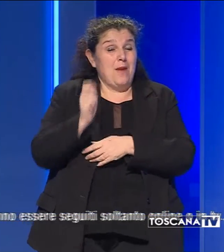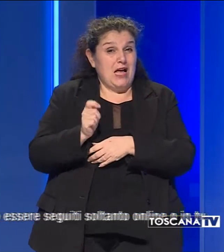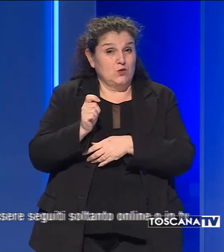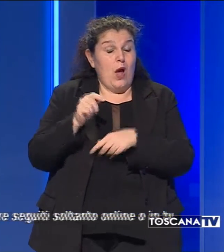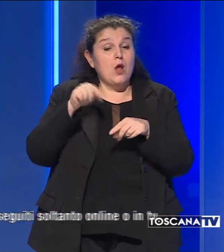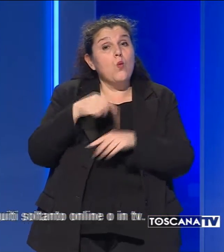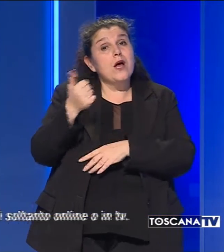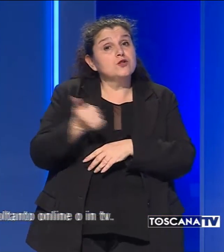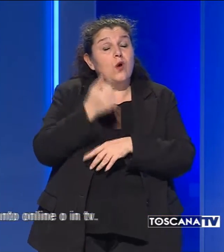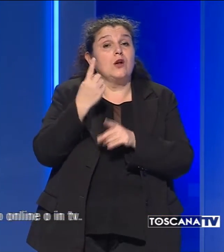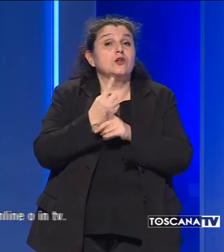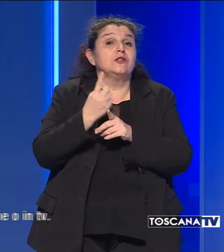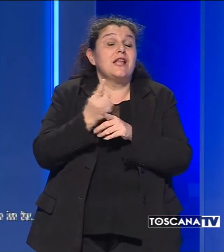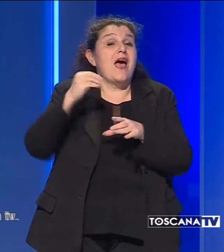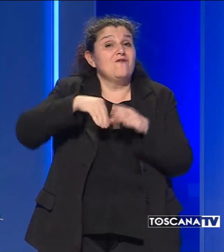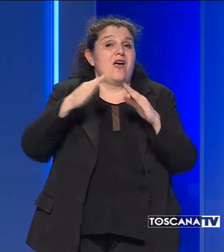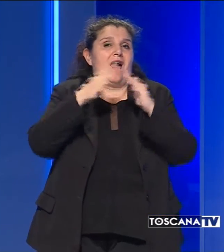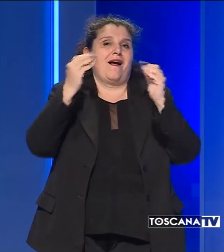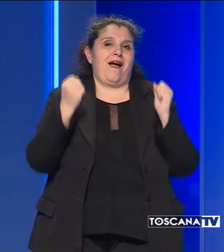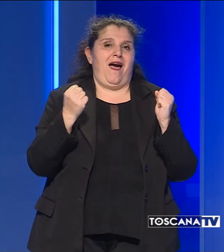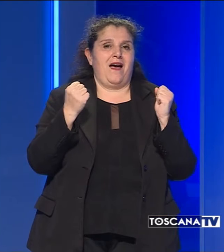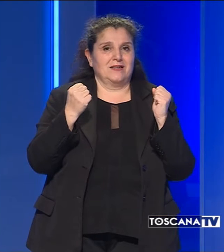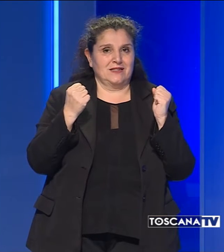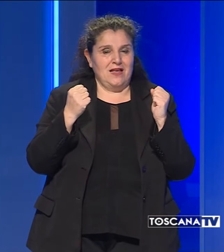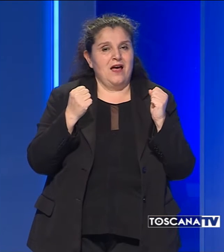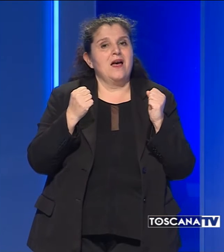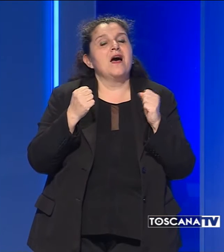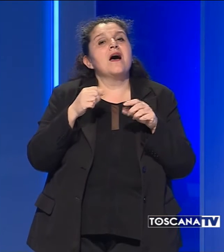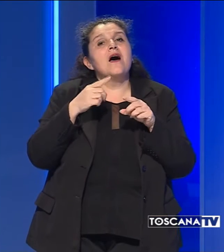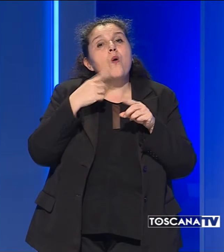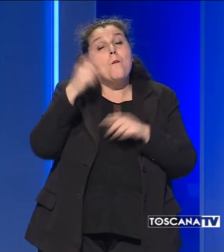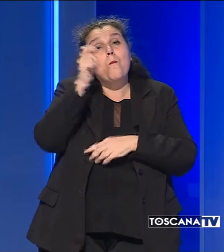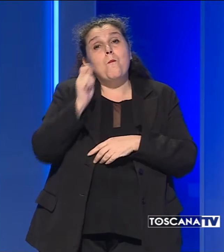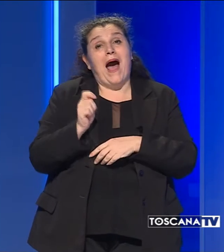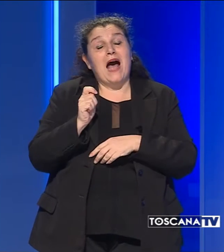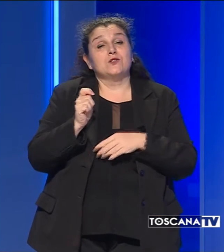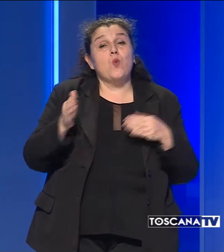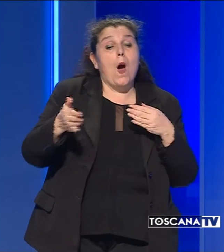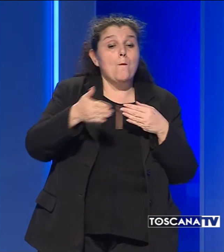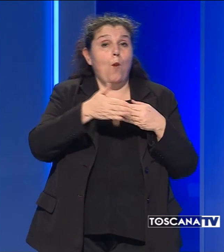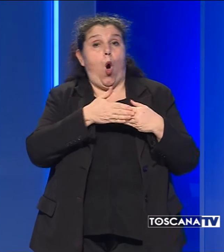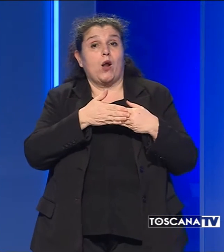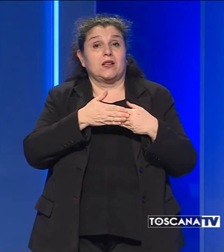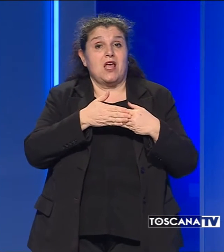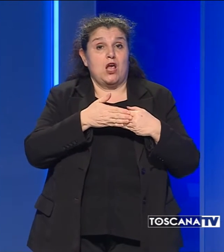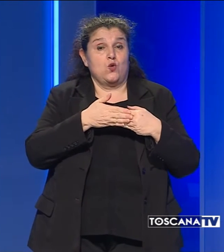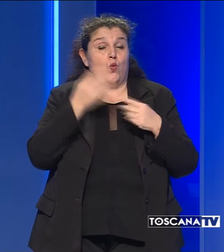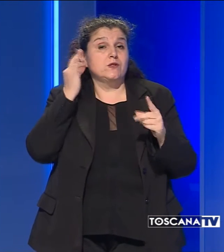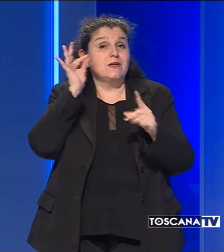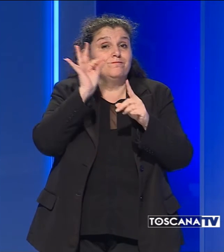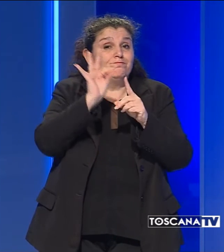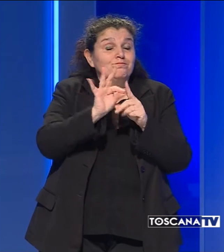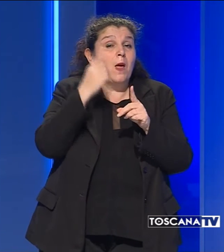essere trascorse nella propria abitazione. Sarà quindi una Pasqua a porte chiuse finalizzata a